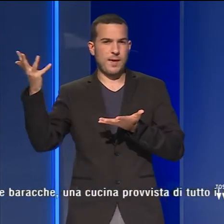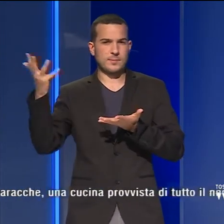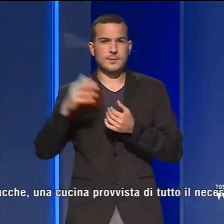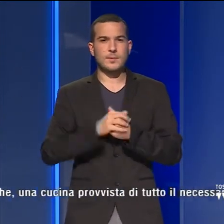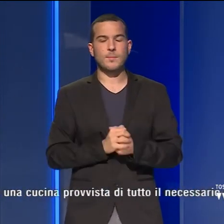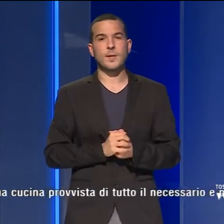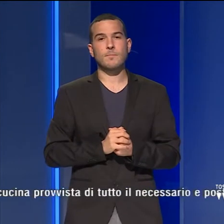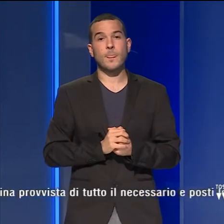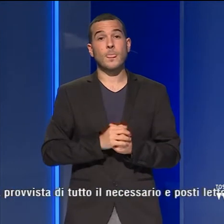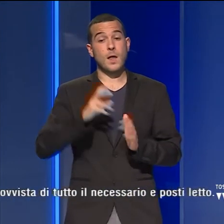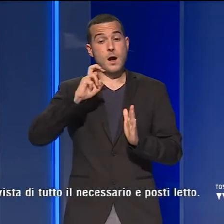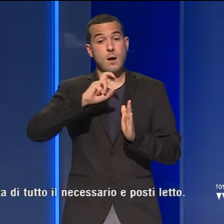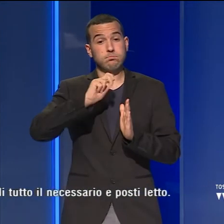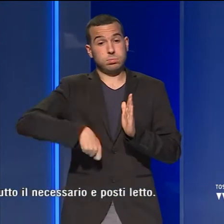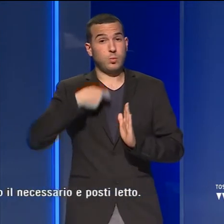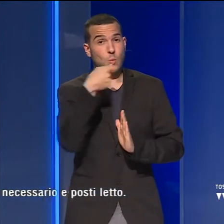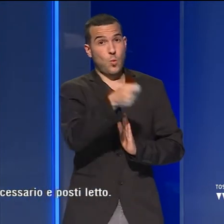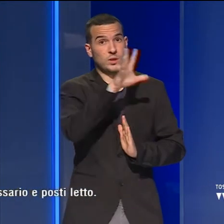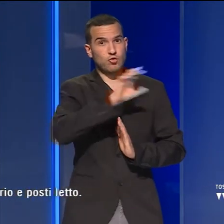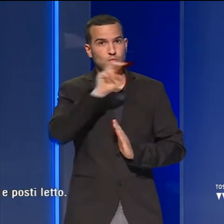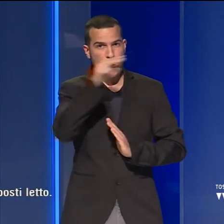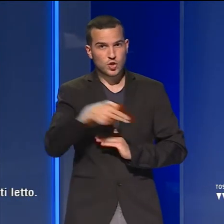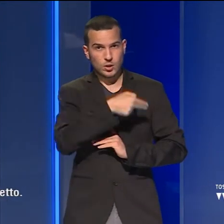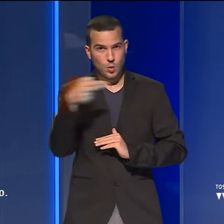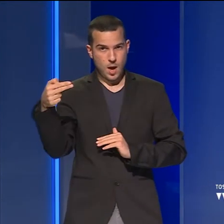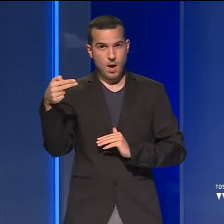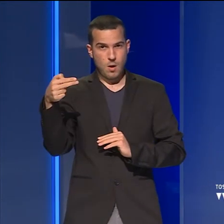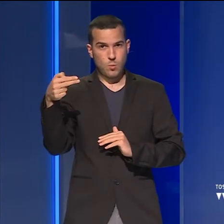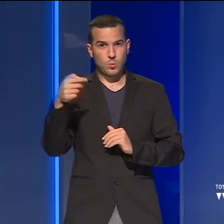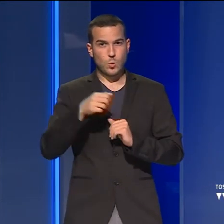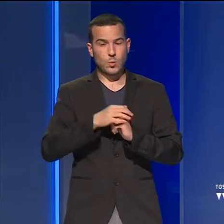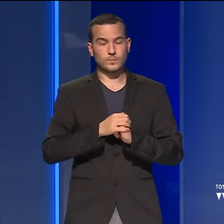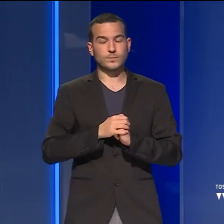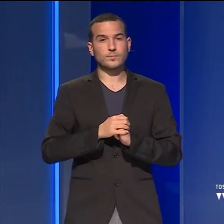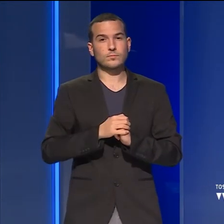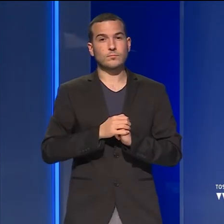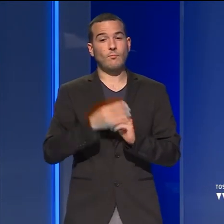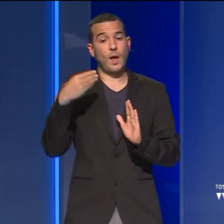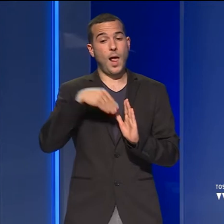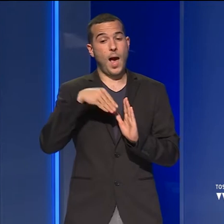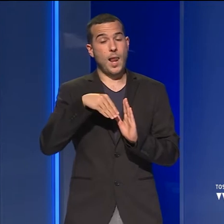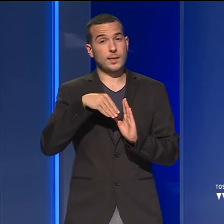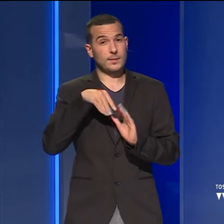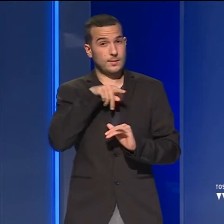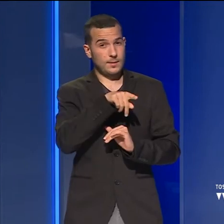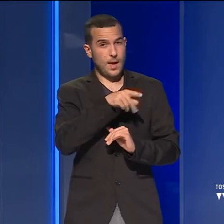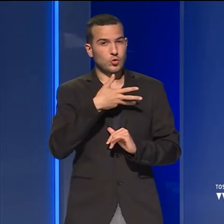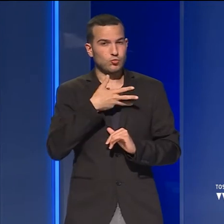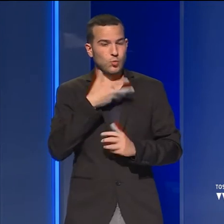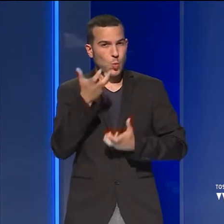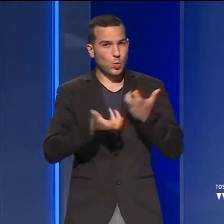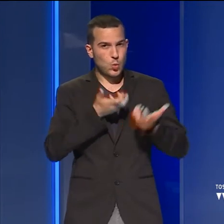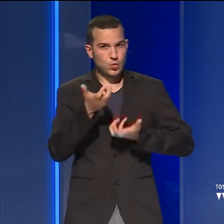sanzioni per un totale di 500 euro. All'interno delle baracche c'era una cucina,